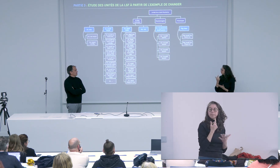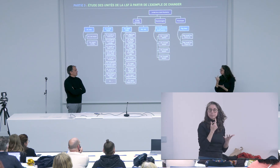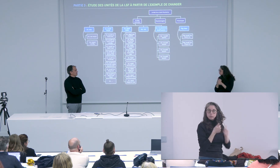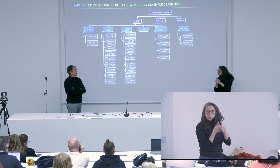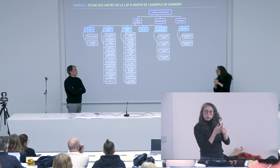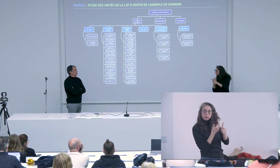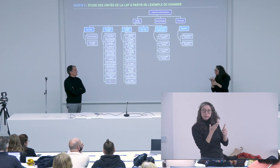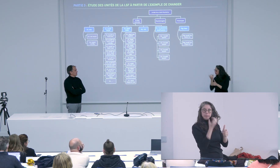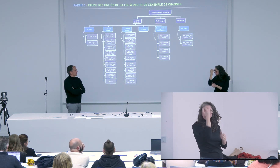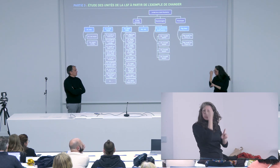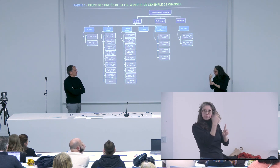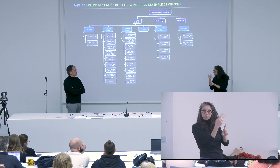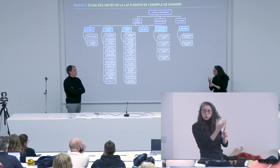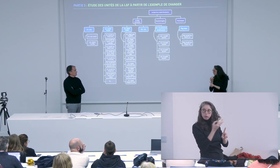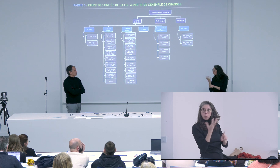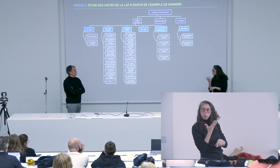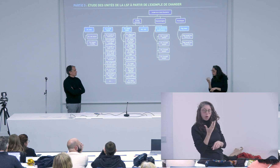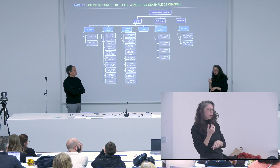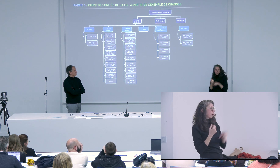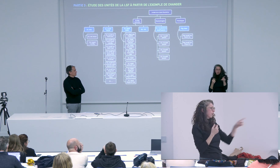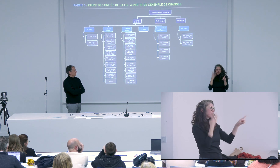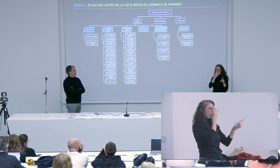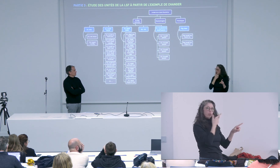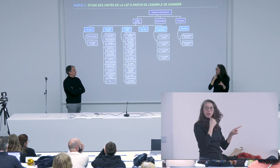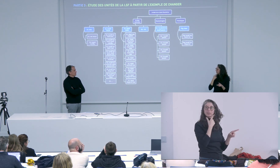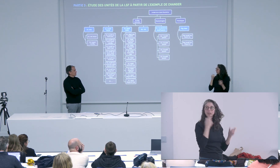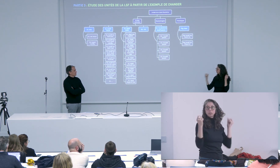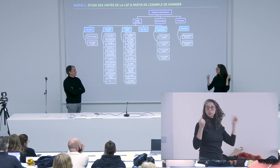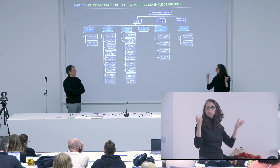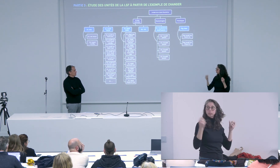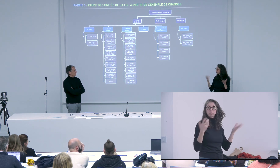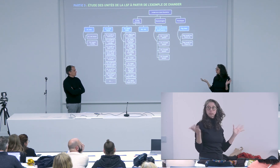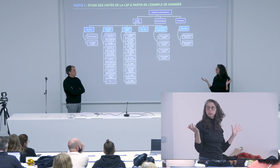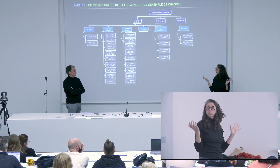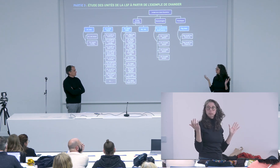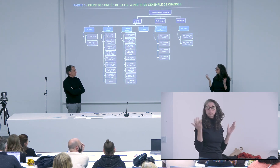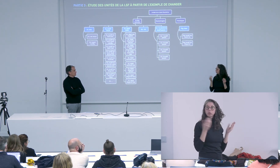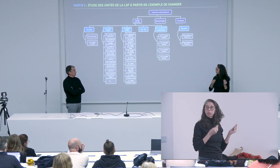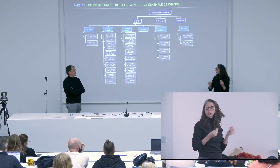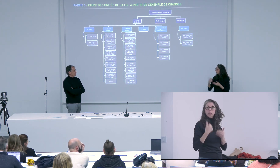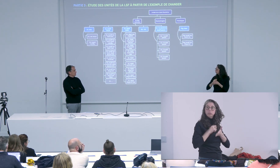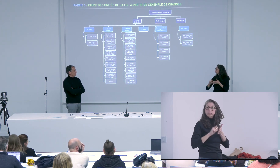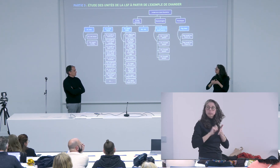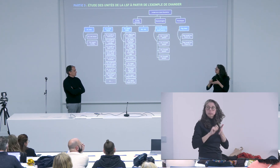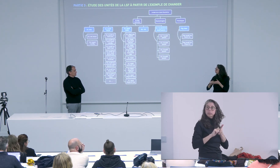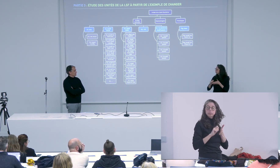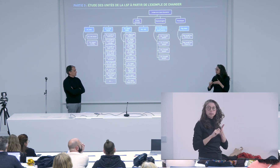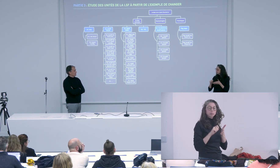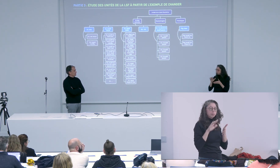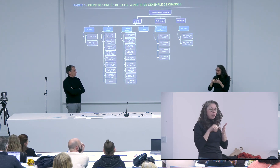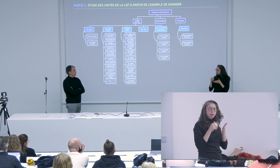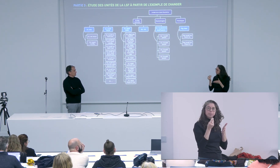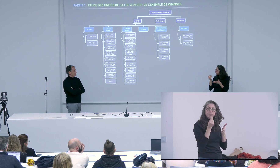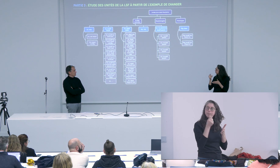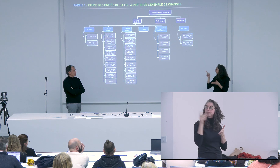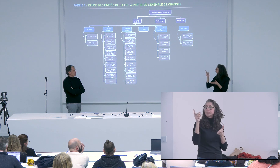vraiment pour la notation j'ai eu des difficultés à suivre les idées qui étaient apportées pour Bruno Monselle c'était beaucoup plus facile et vraiment la notation